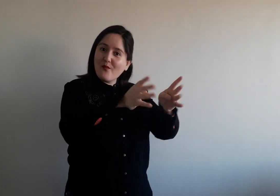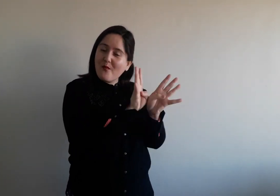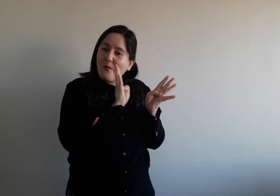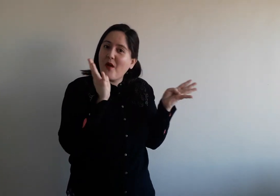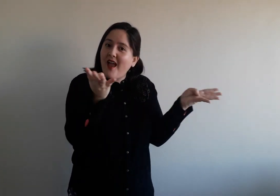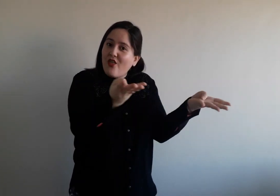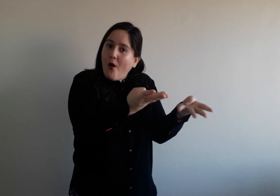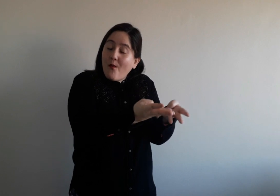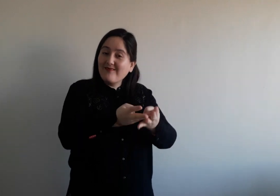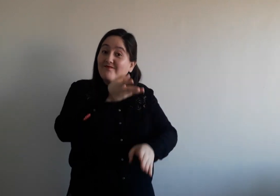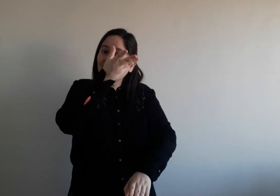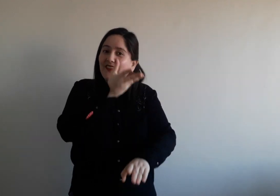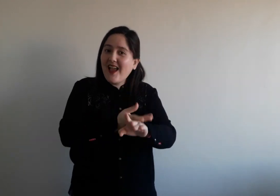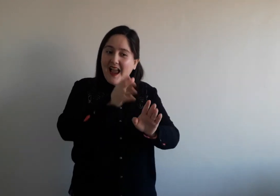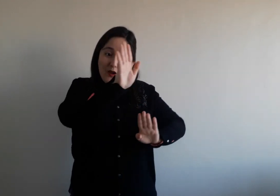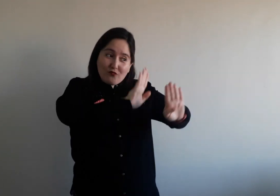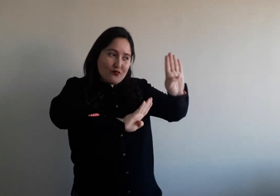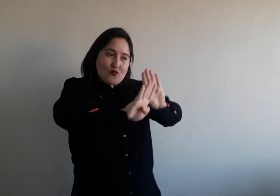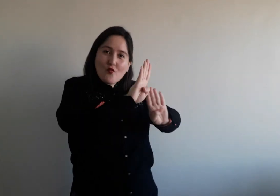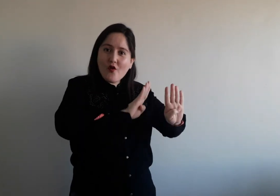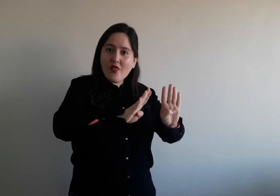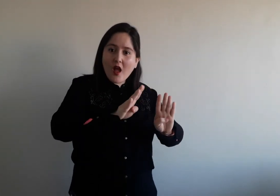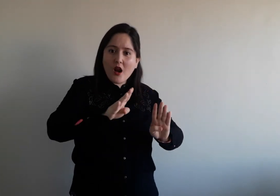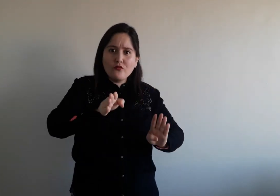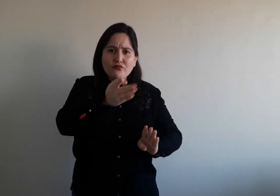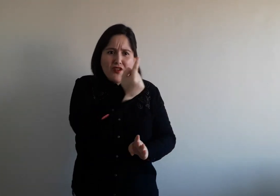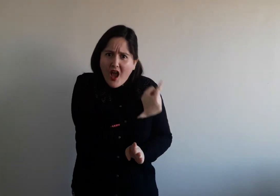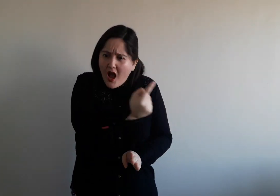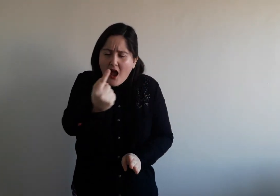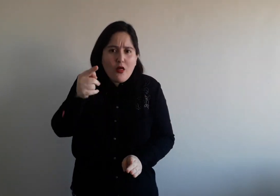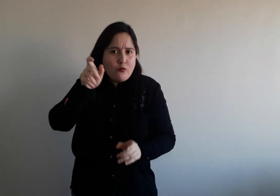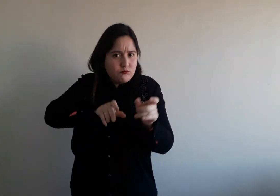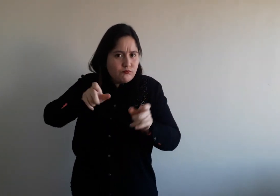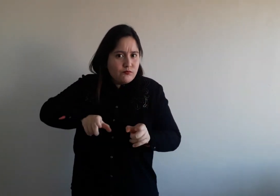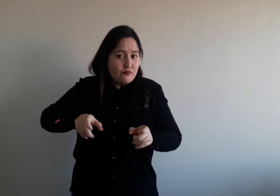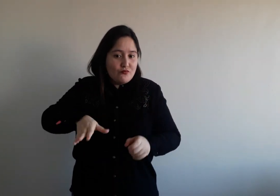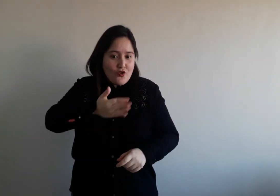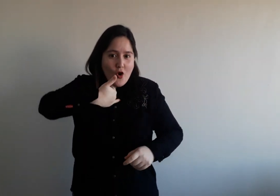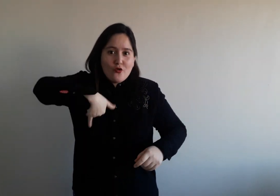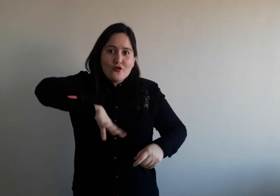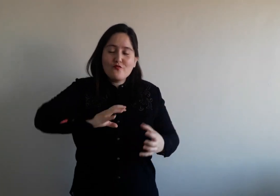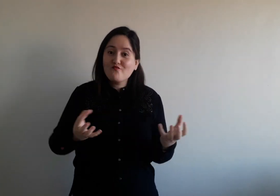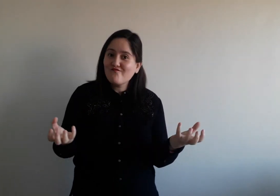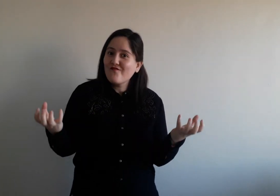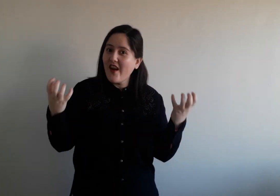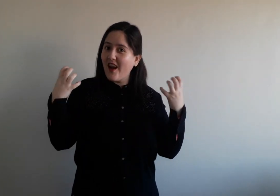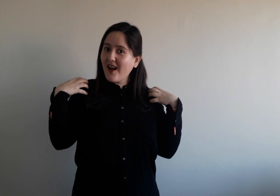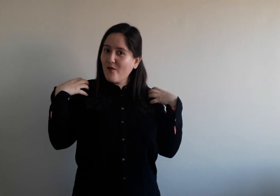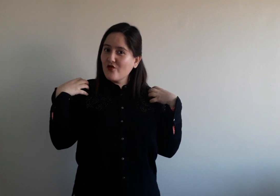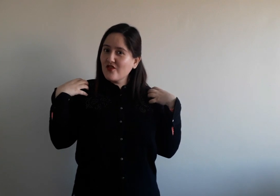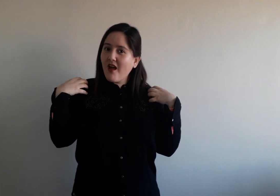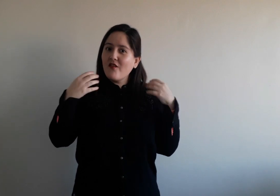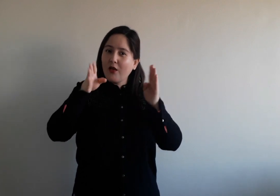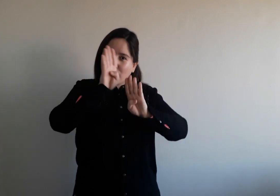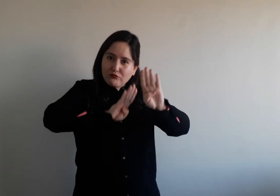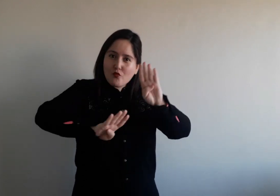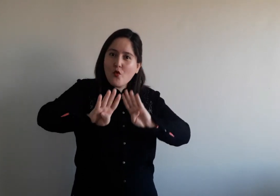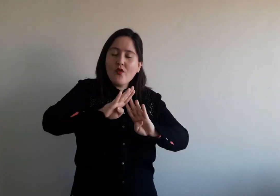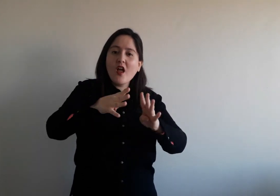sobre el cuidado que tenemos que darle al medioambiente. Cada uno de nosotros somos responsables de